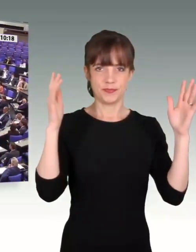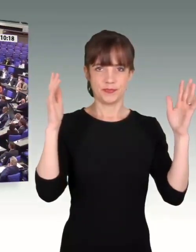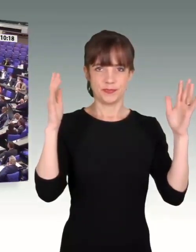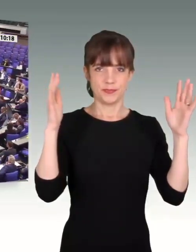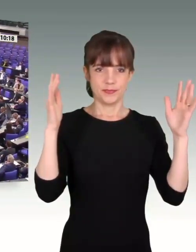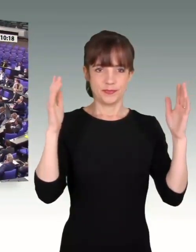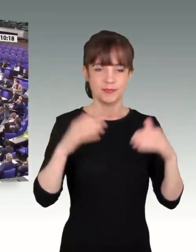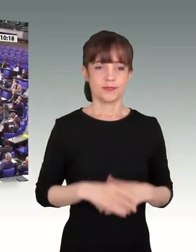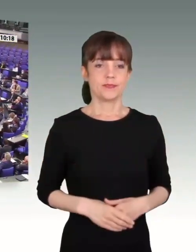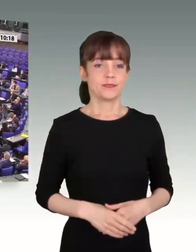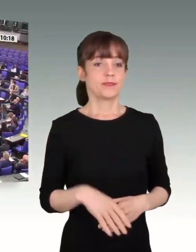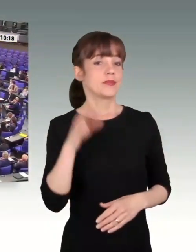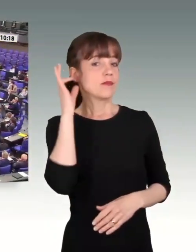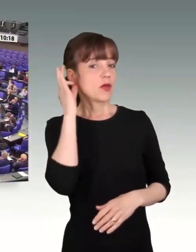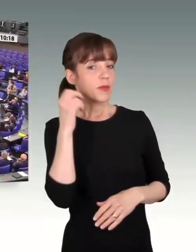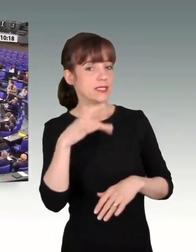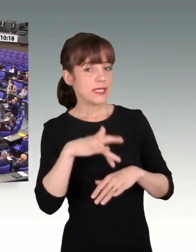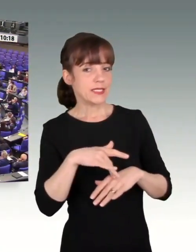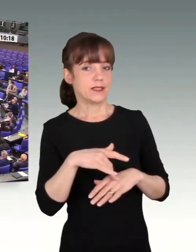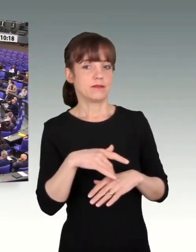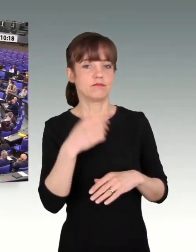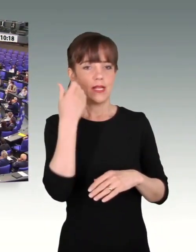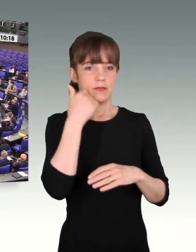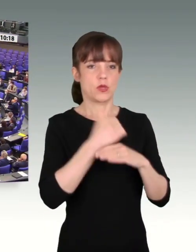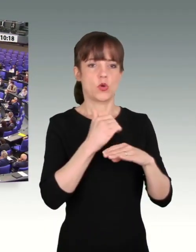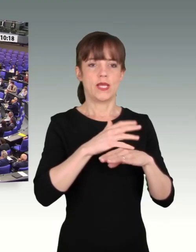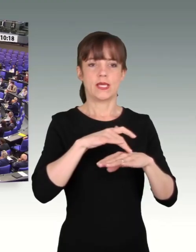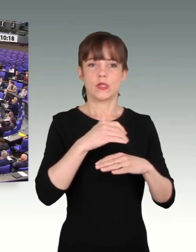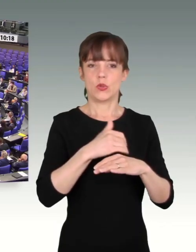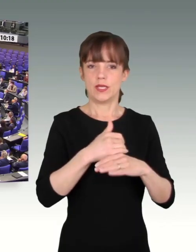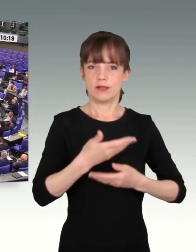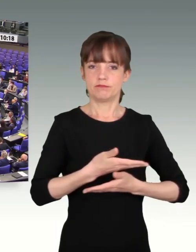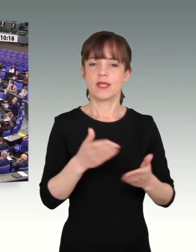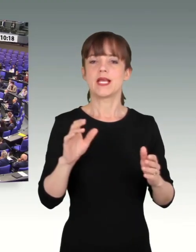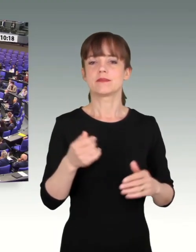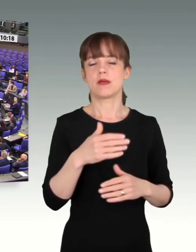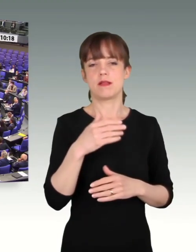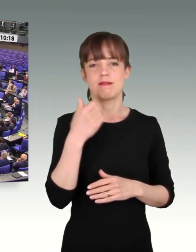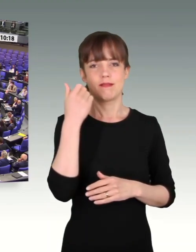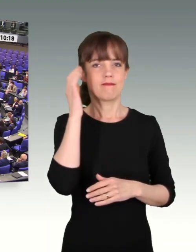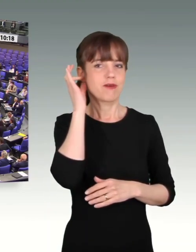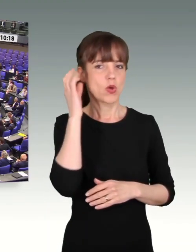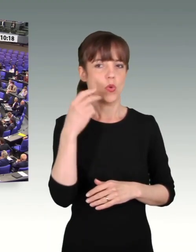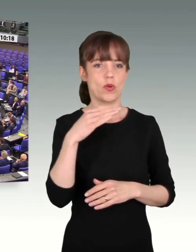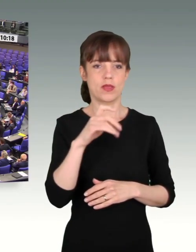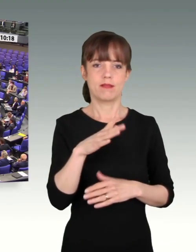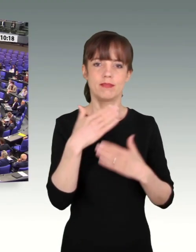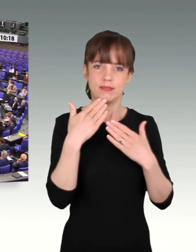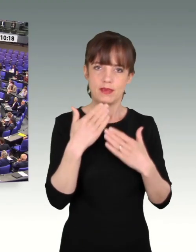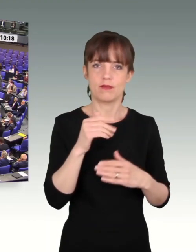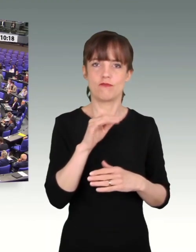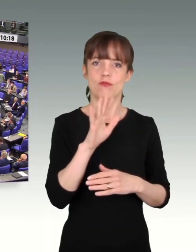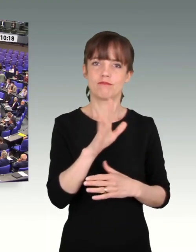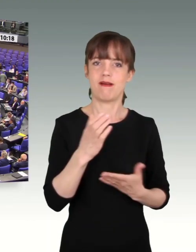Frau Präsidentin! Liebe Kolleginnen und Kollegen! Frau Högl, ich darf Ihnen zuerst für Ihren engagierten Einsatz für unsere Soldatinnen und Soldaten danken.